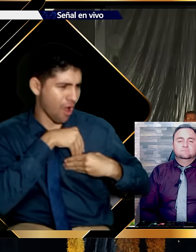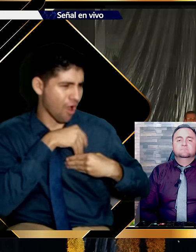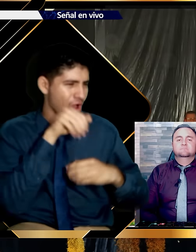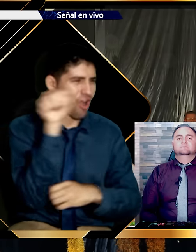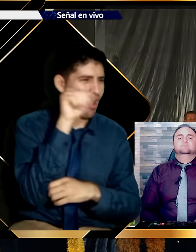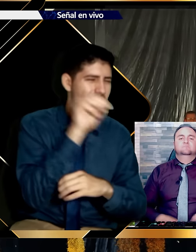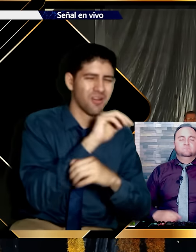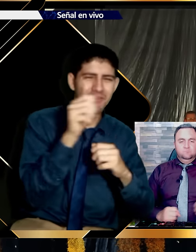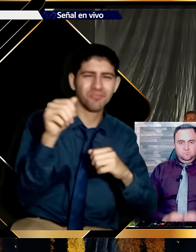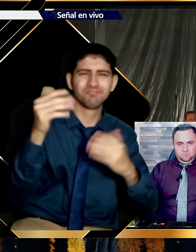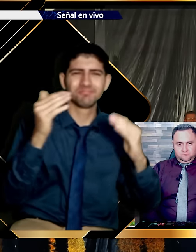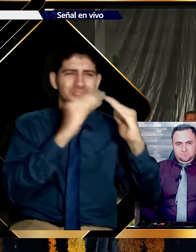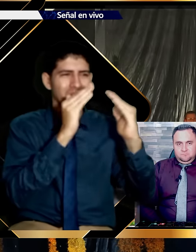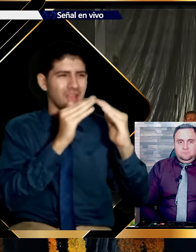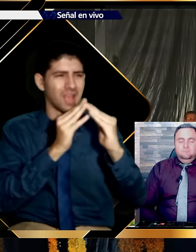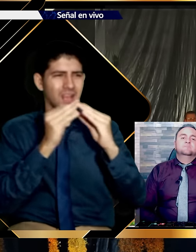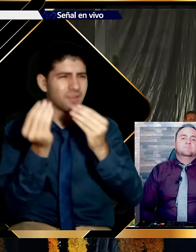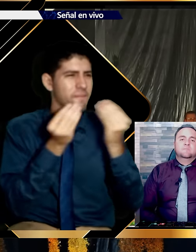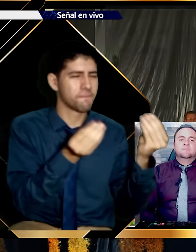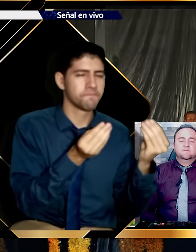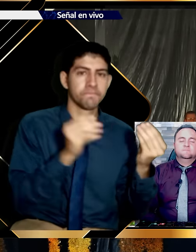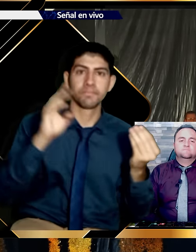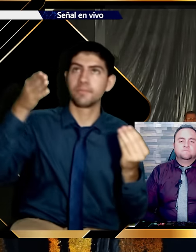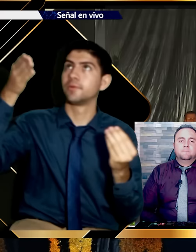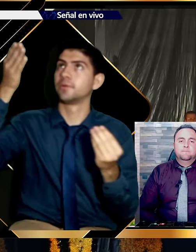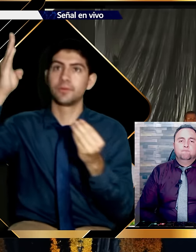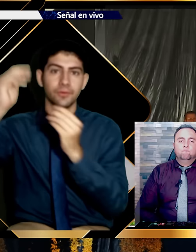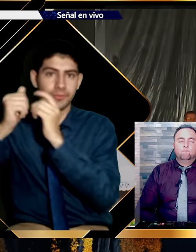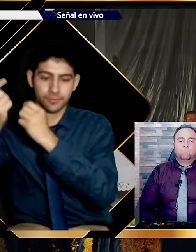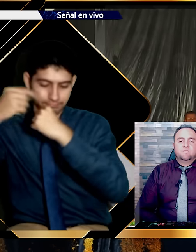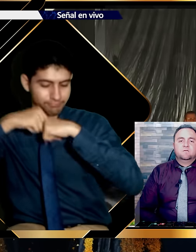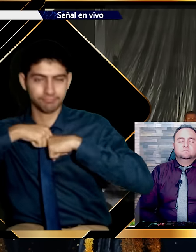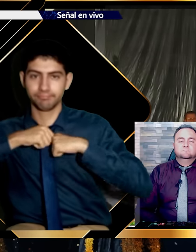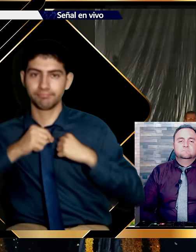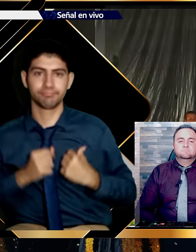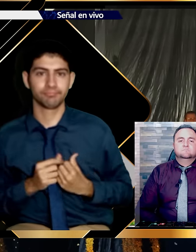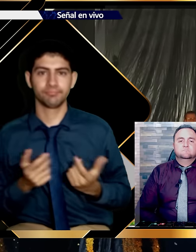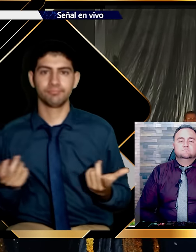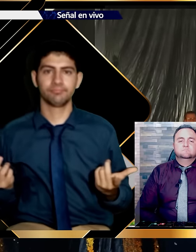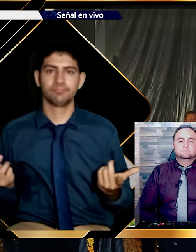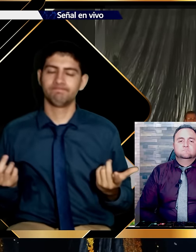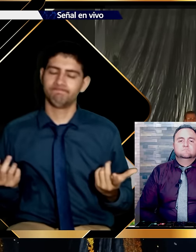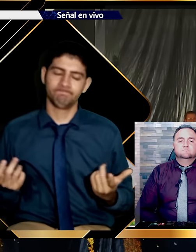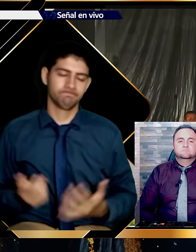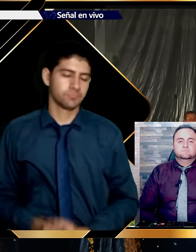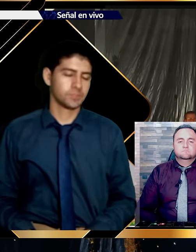qué sirve tener las bendiciones de Dios? Si el Dios de las bendiciones no está conmigo.